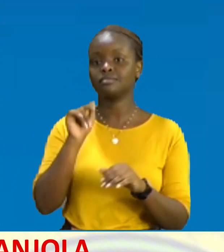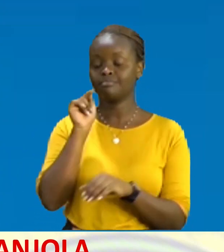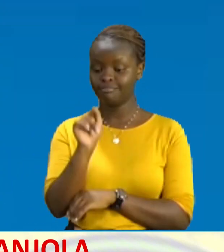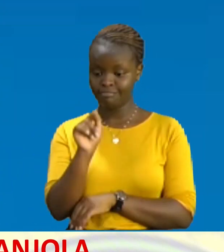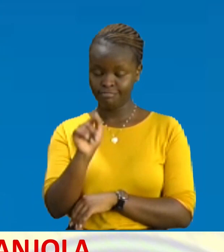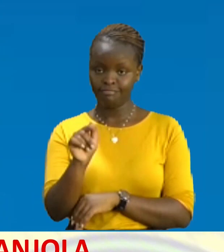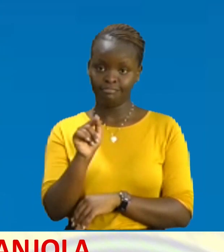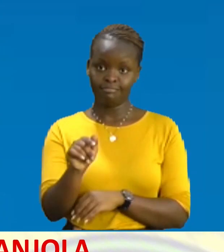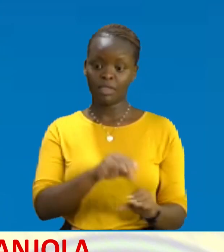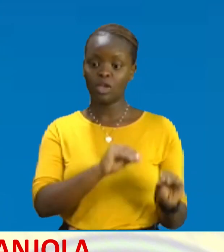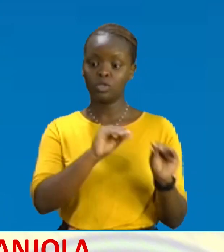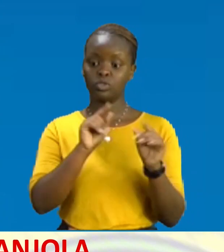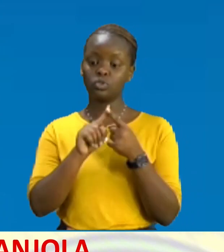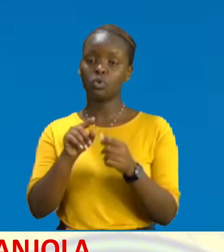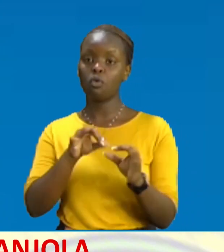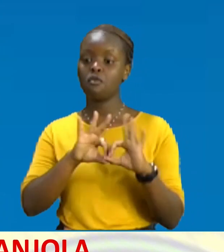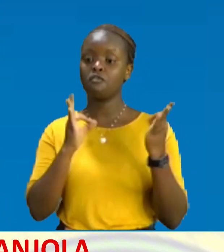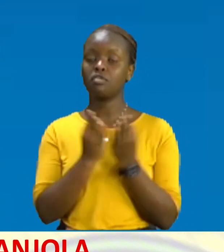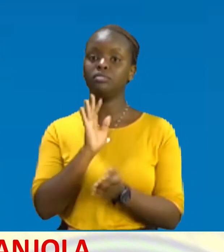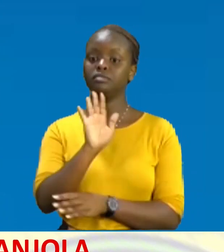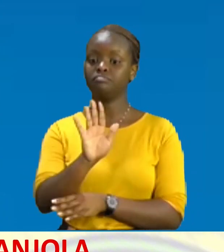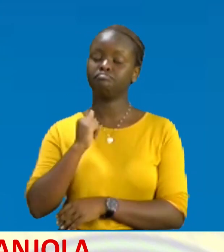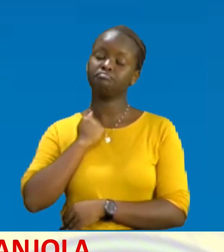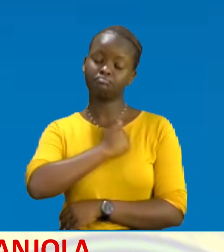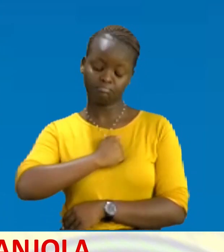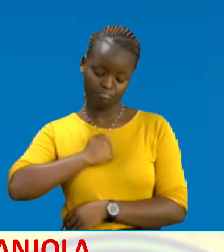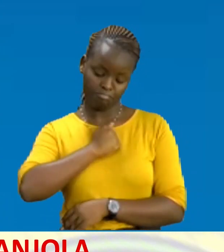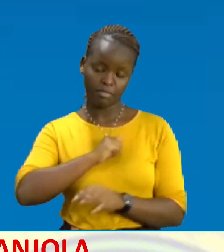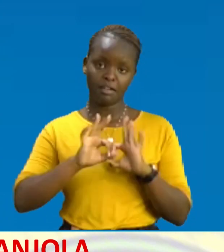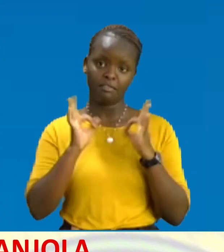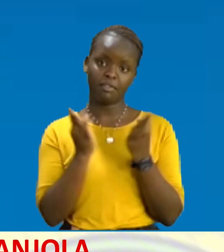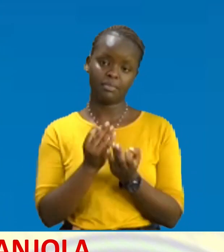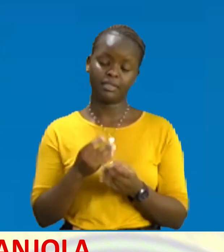Nikupea Ukawende Familia Yako Na Pia Pole Sana Kwa Jamii Kama Science TV Tuna Wapea Pole Pole